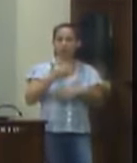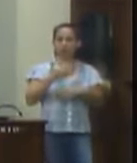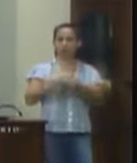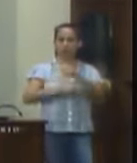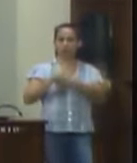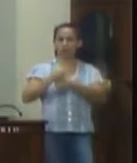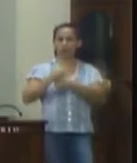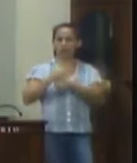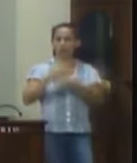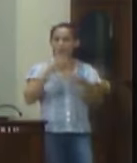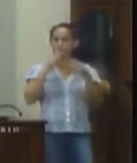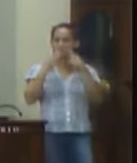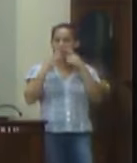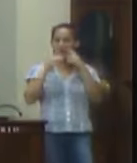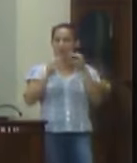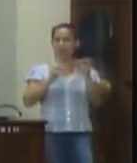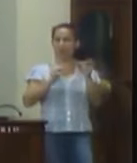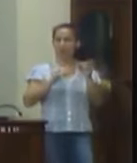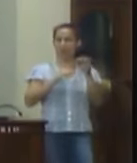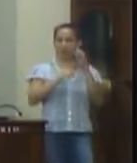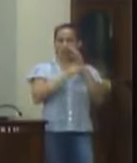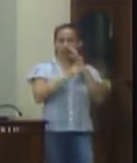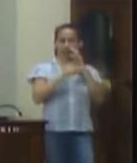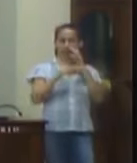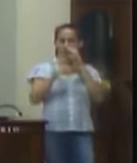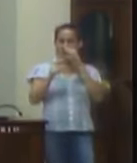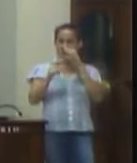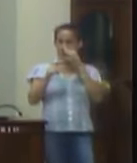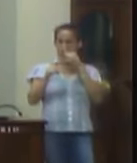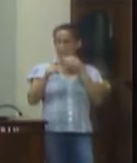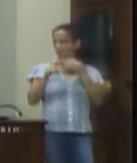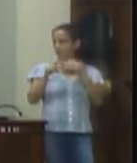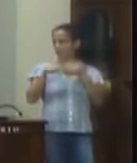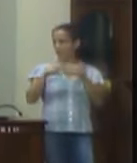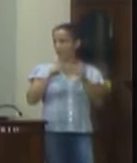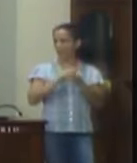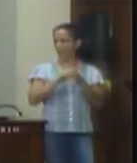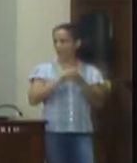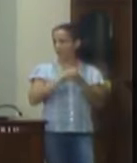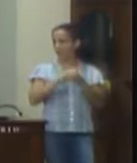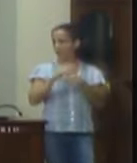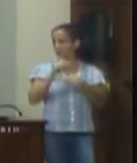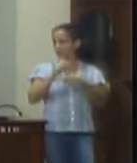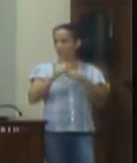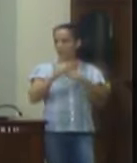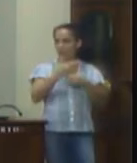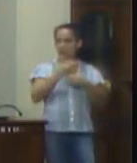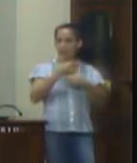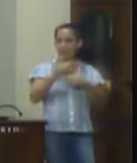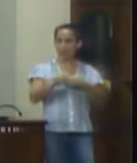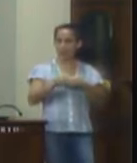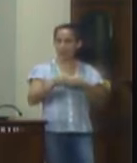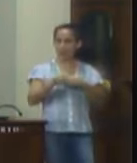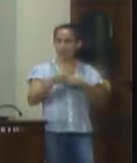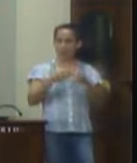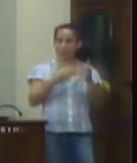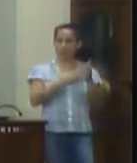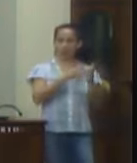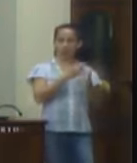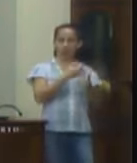que dispõe sobre o plano plurianual do governo municipal de valença para o período 2018 2021